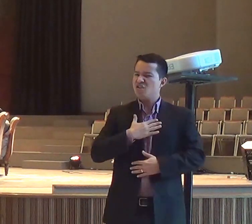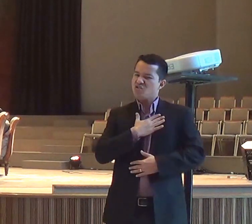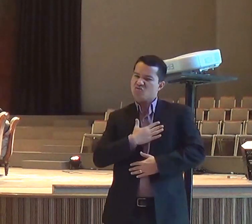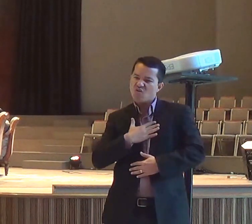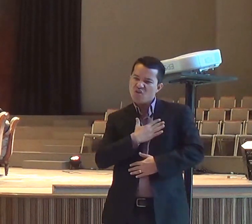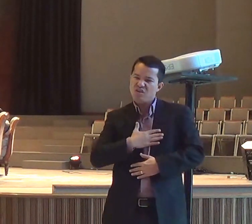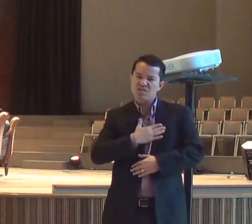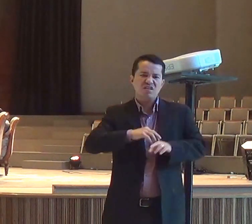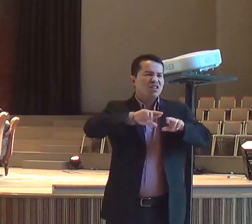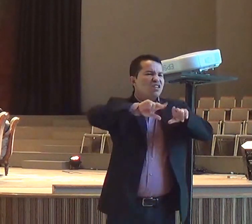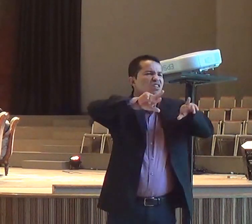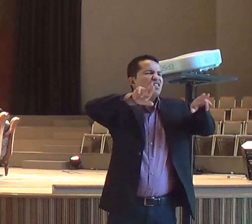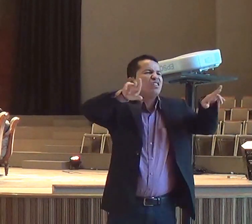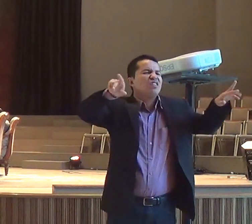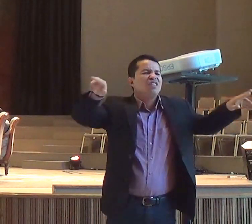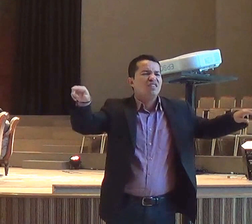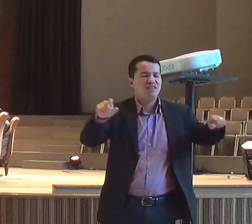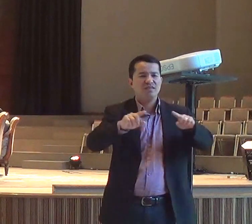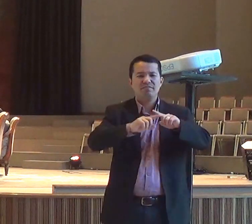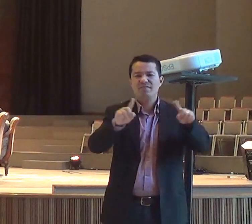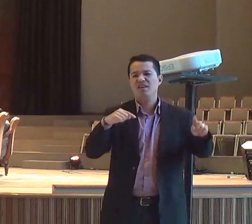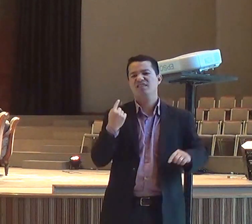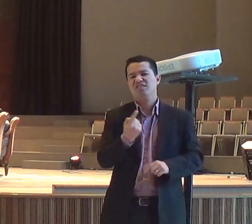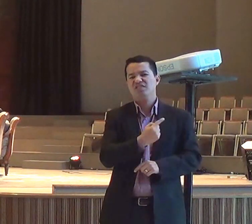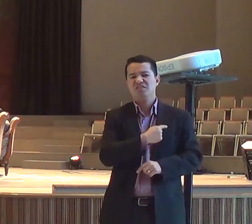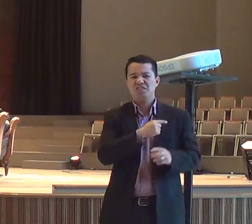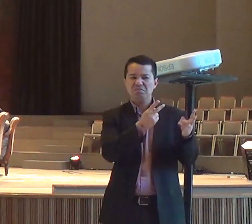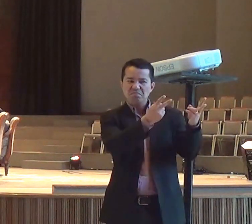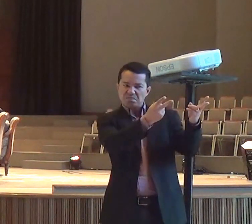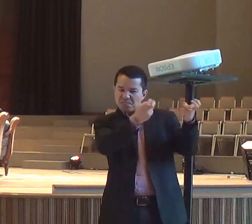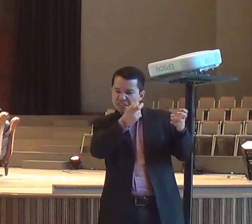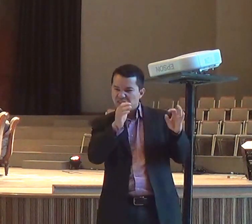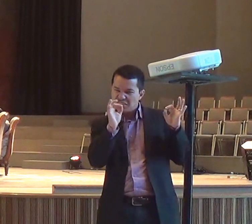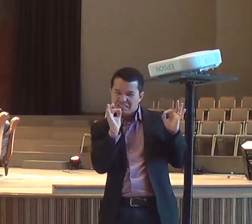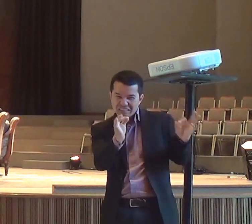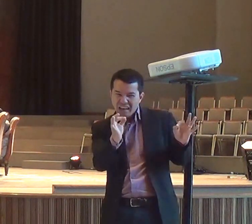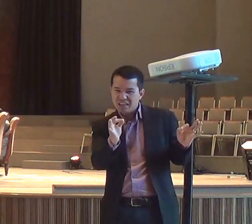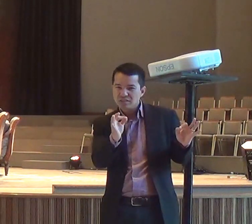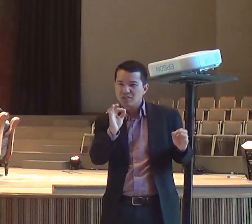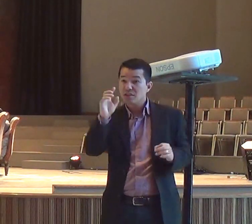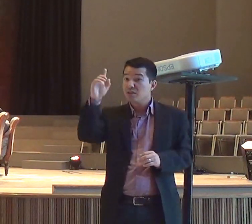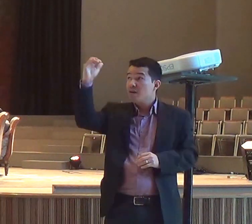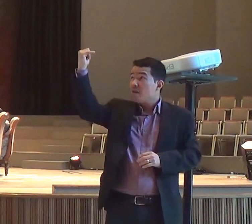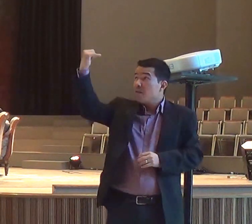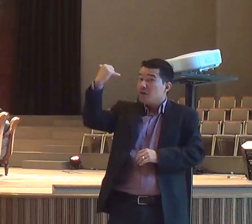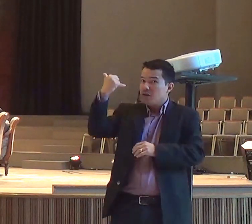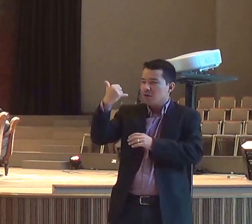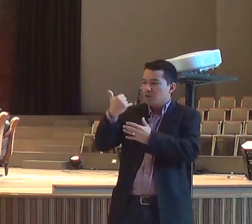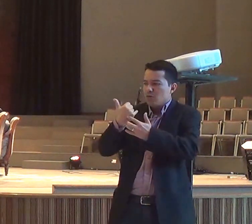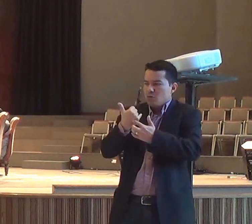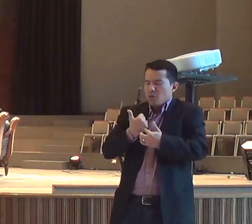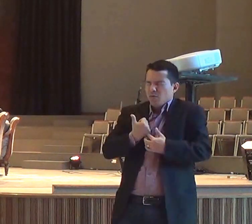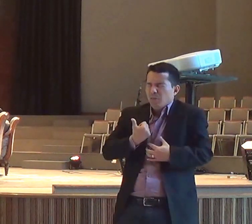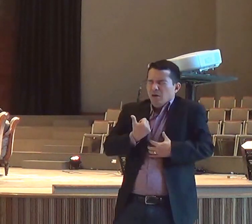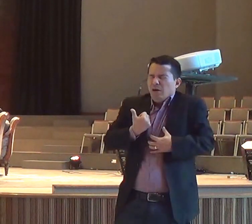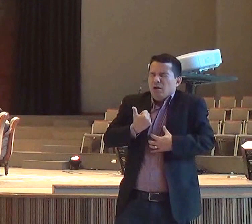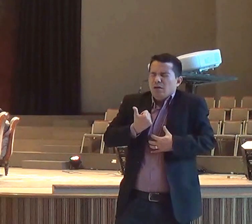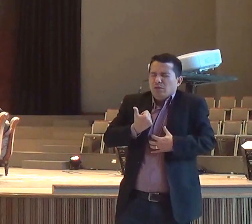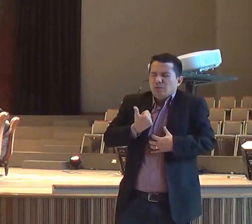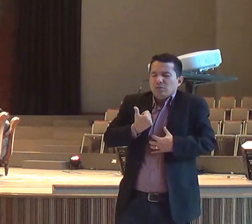não, prestamos atenção, no tempo, de paralisia, que a gente vai